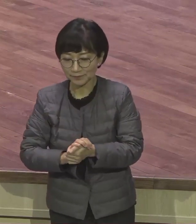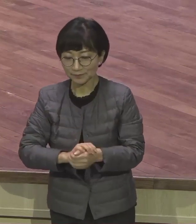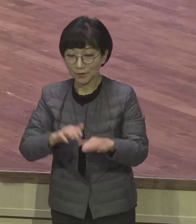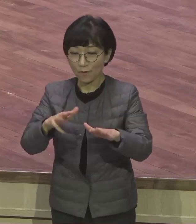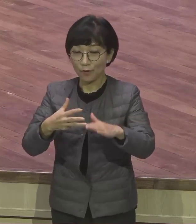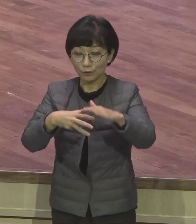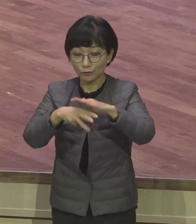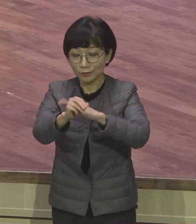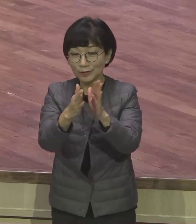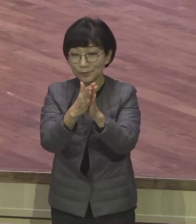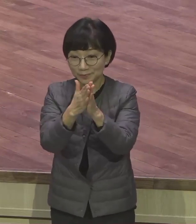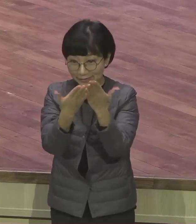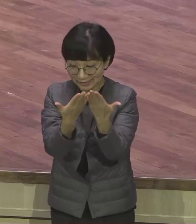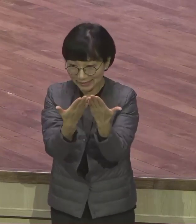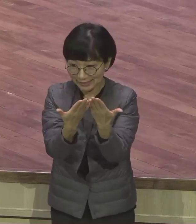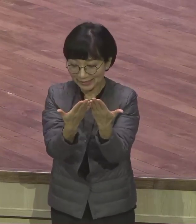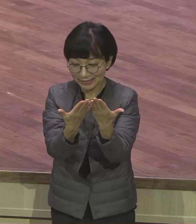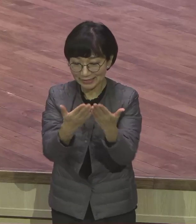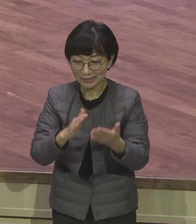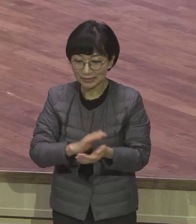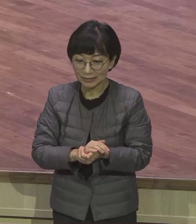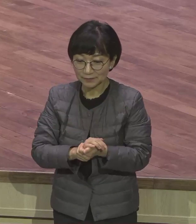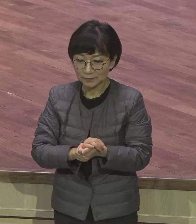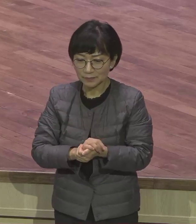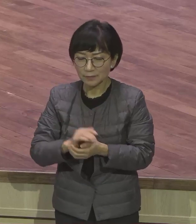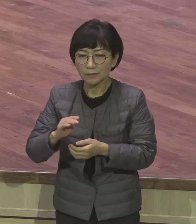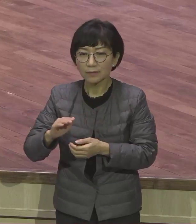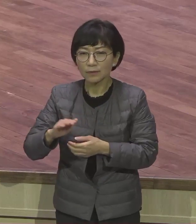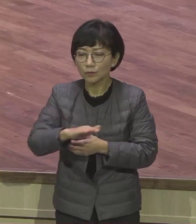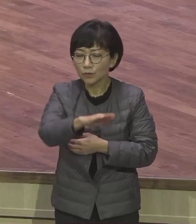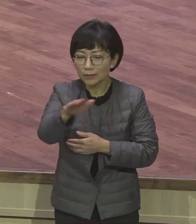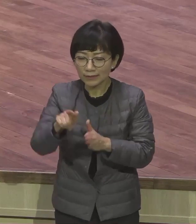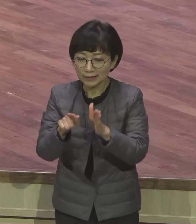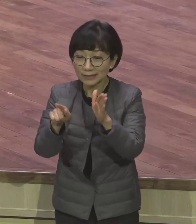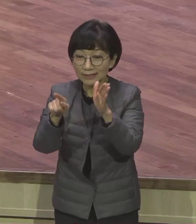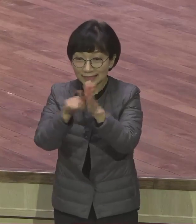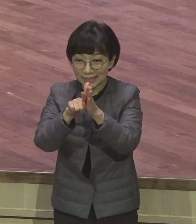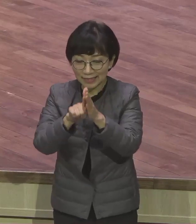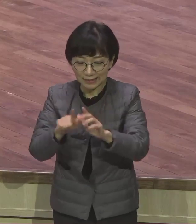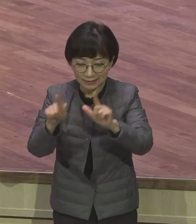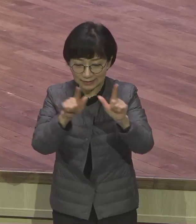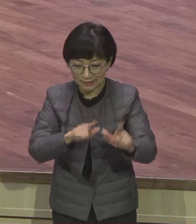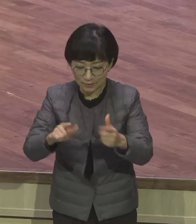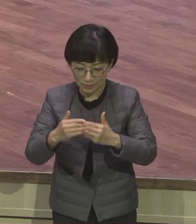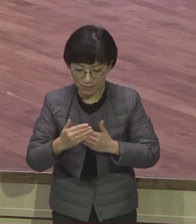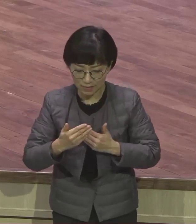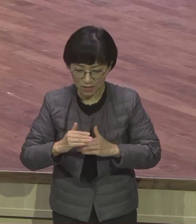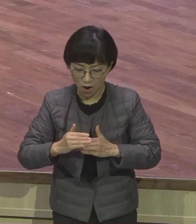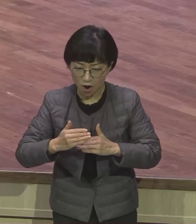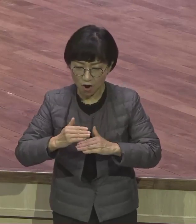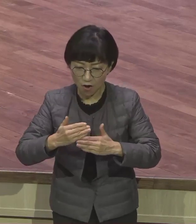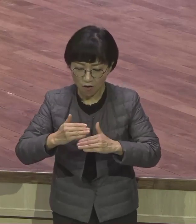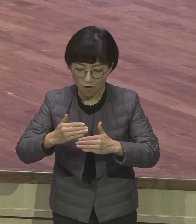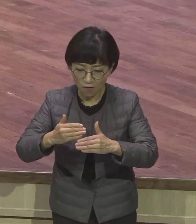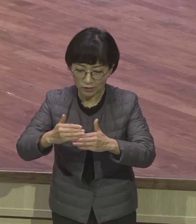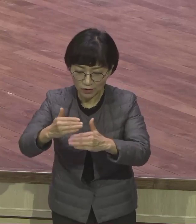말씀은 우리의 그 신앙여정 속에서 나타나는 다양한 문제와